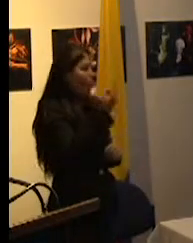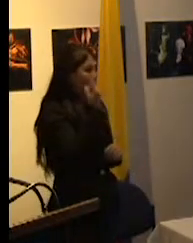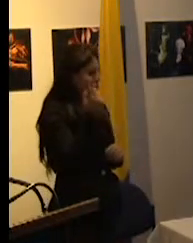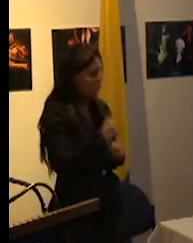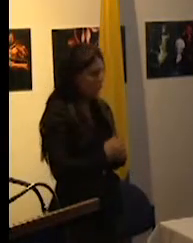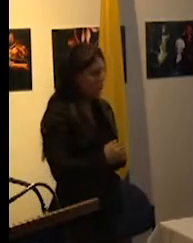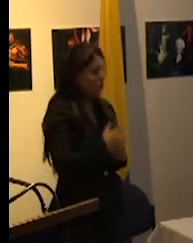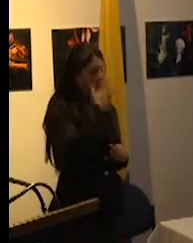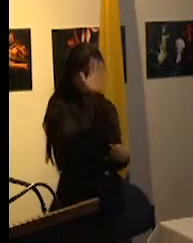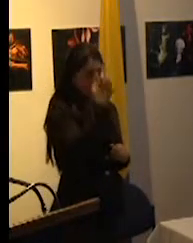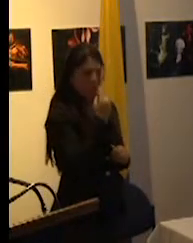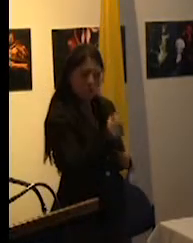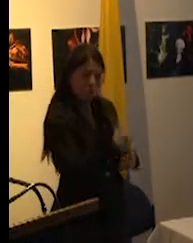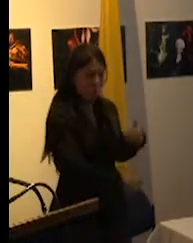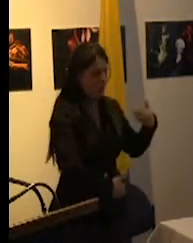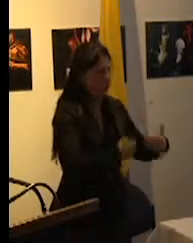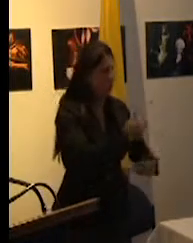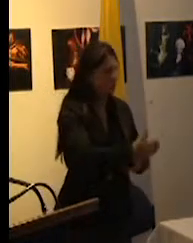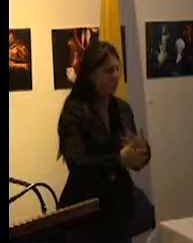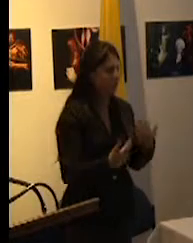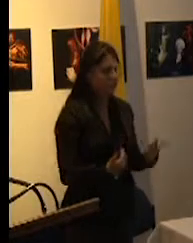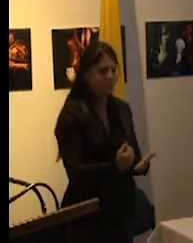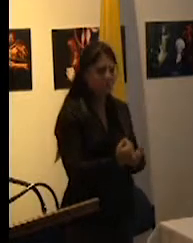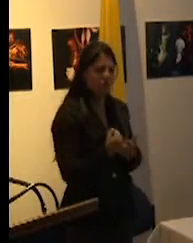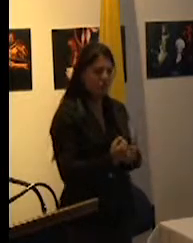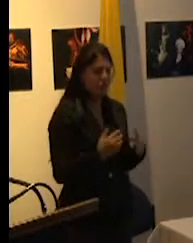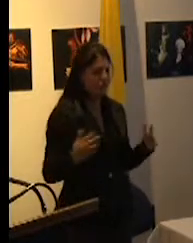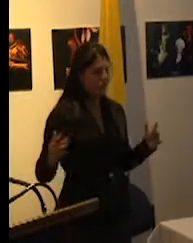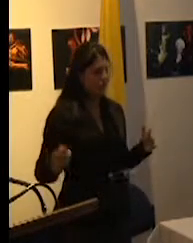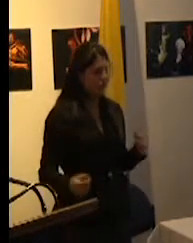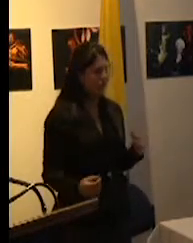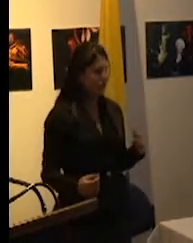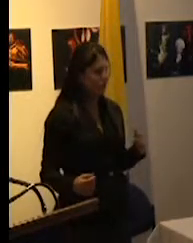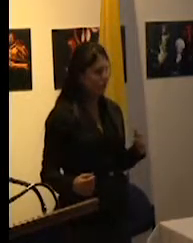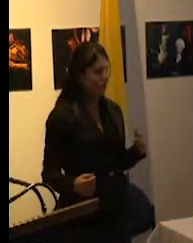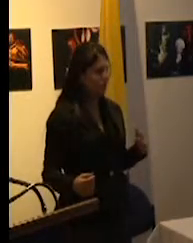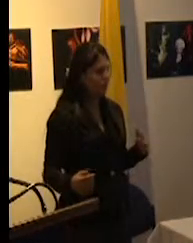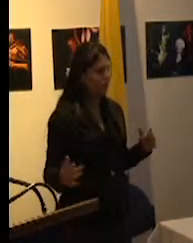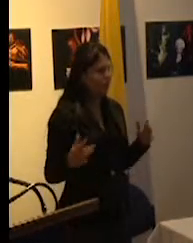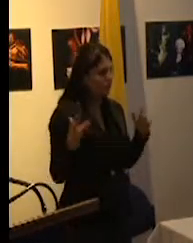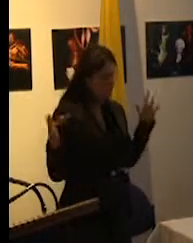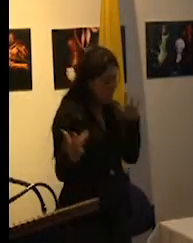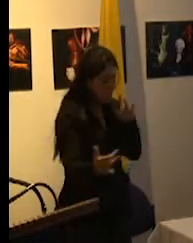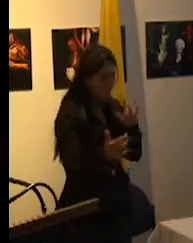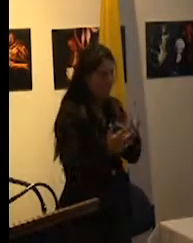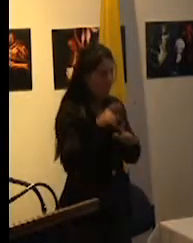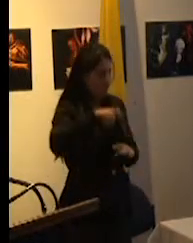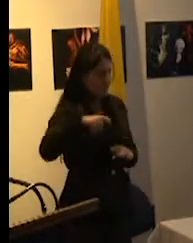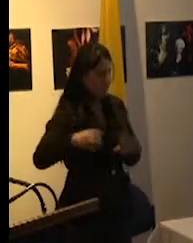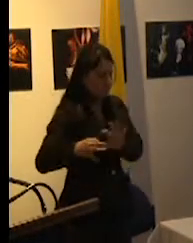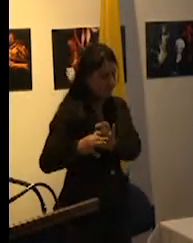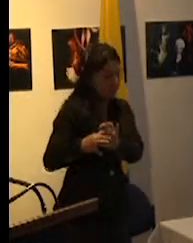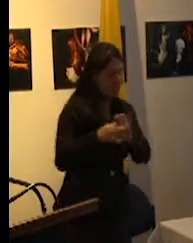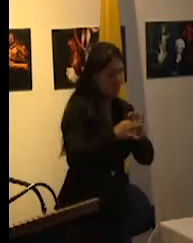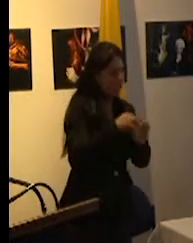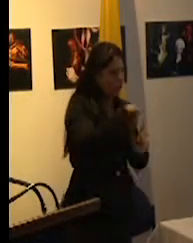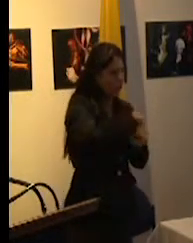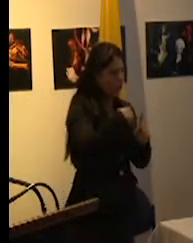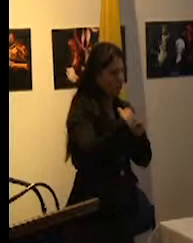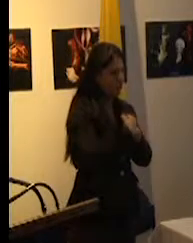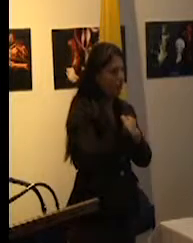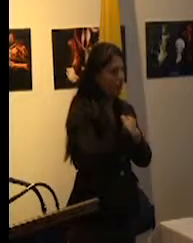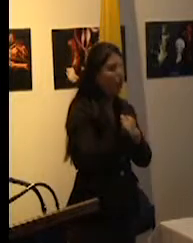ya que es el único proceso que permite hacer compatibles las necesidades de la cohesión social